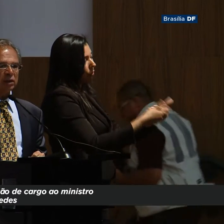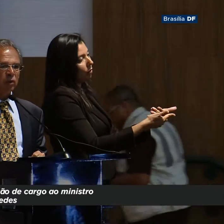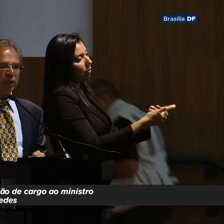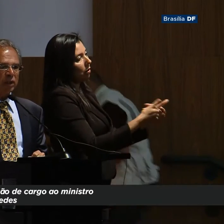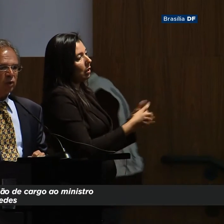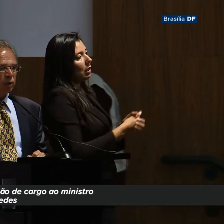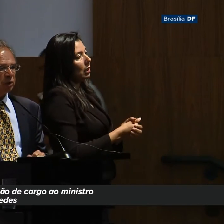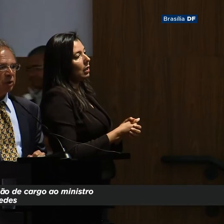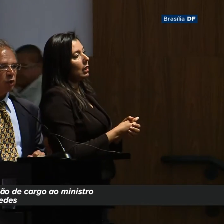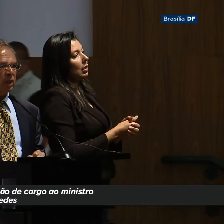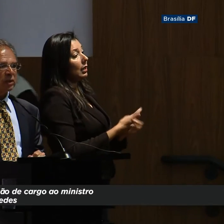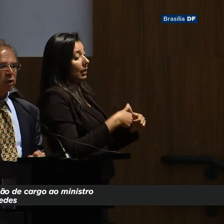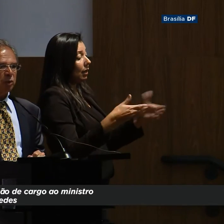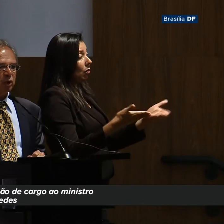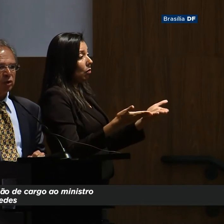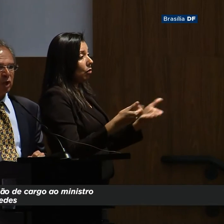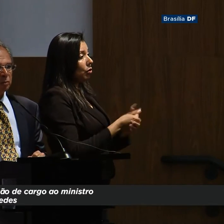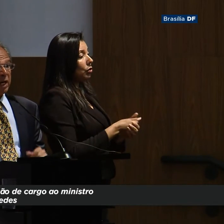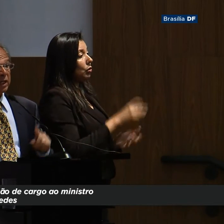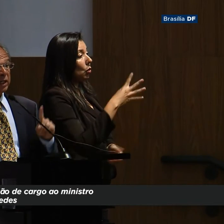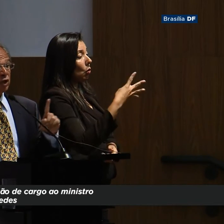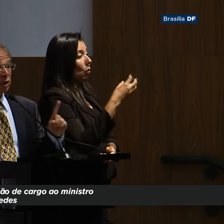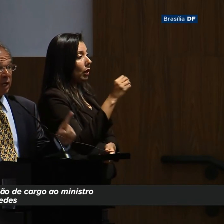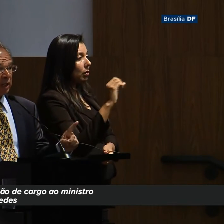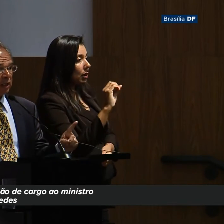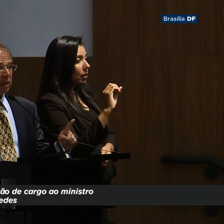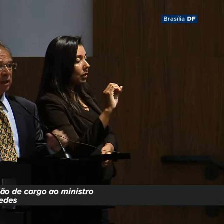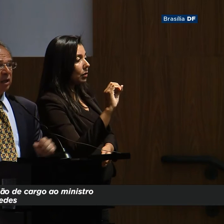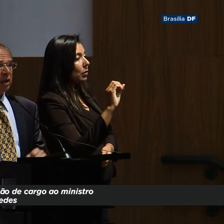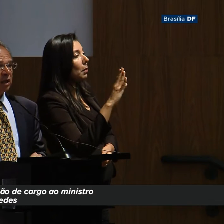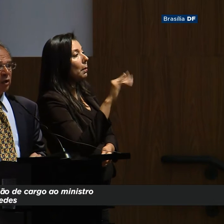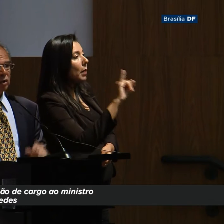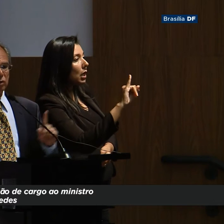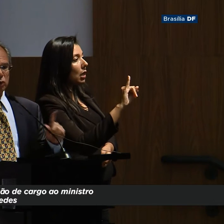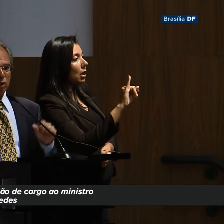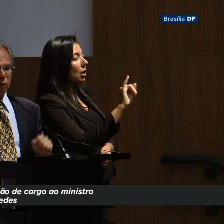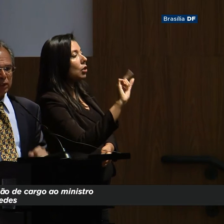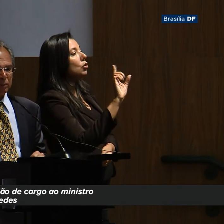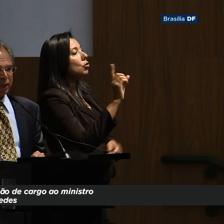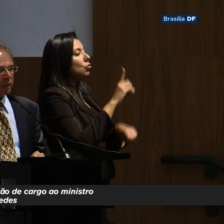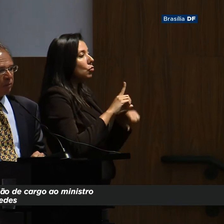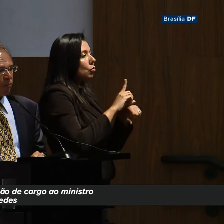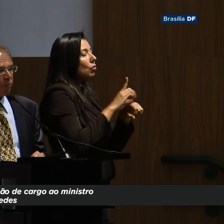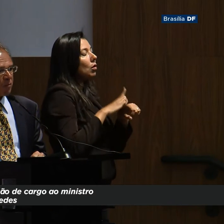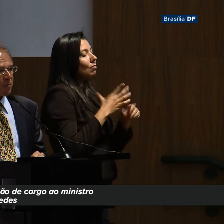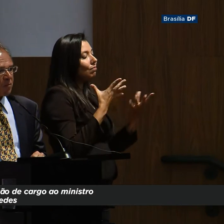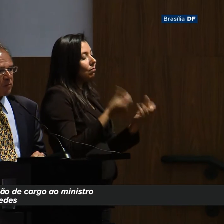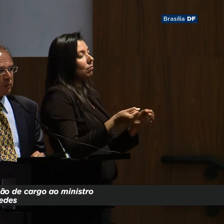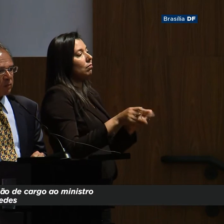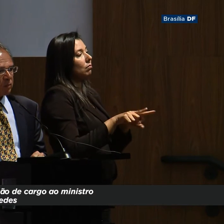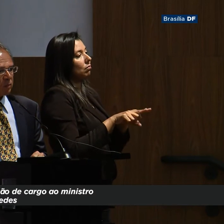As digitais estão aí até hoje. Precisamos de 400 bilhões de dólares para acreditarem que nós vamos nos comportar bem.